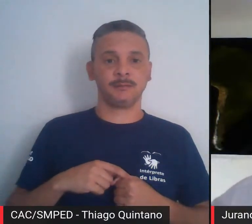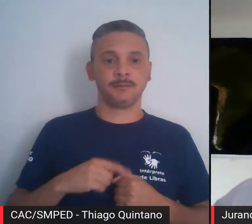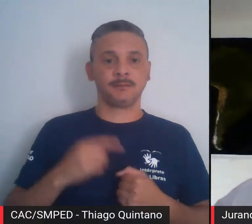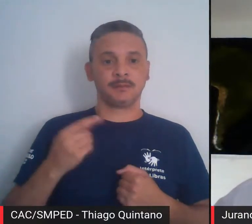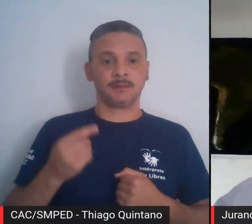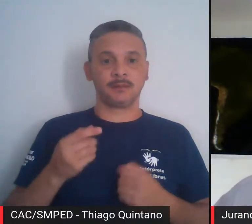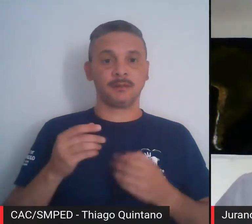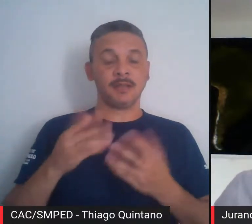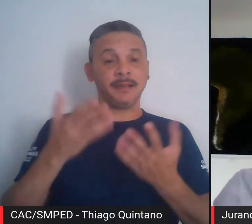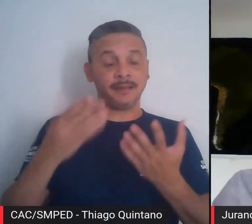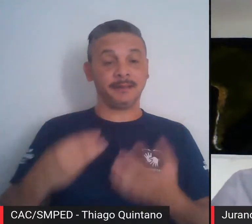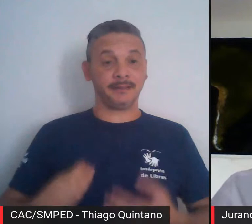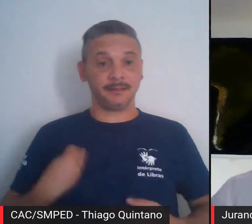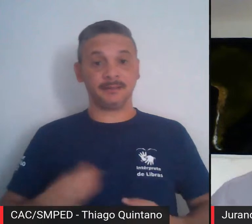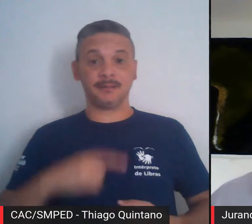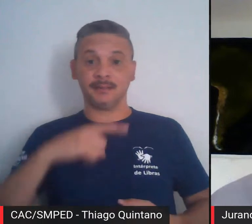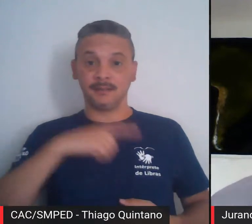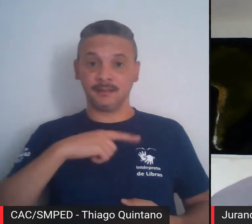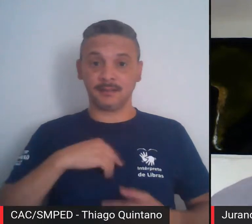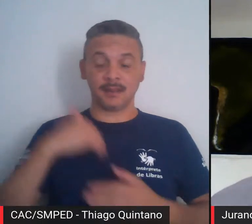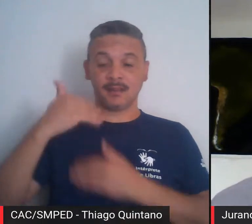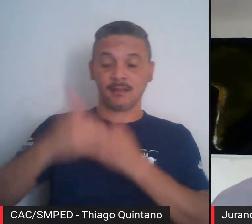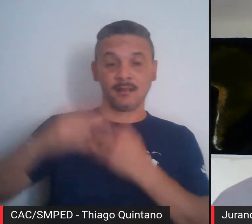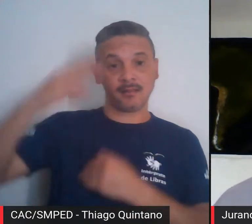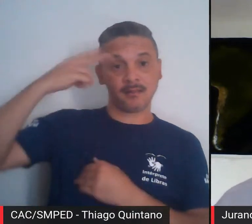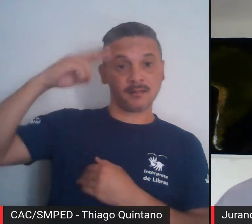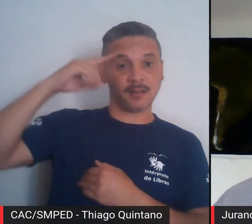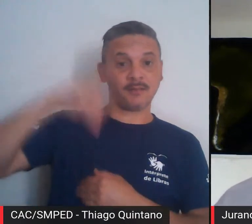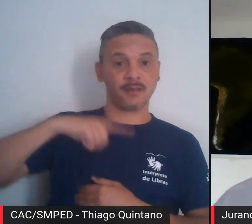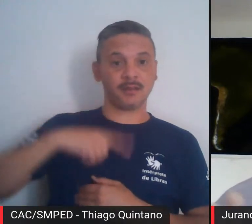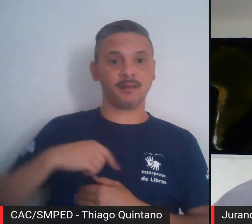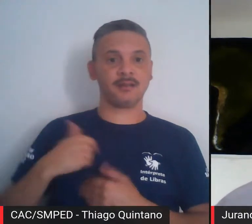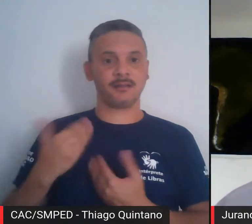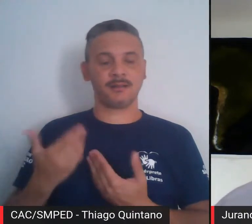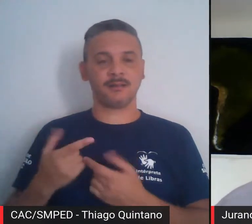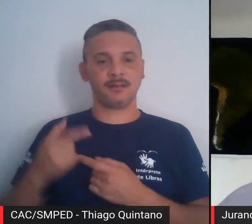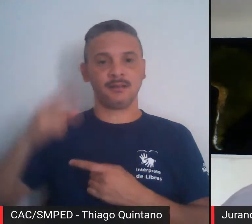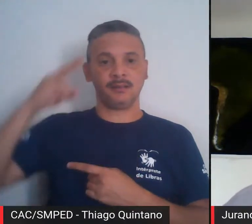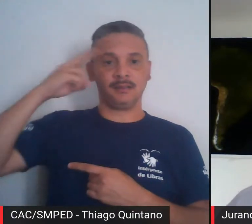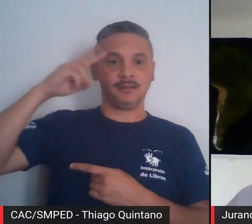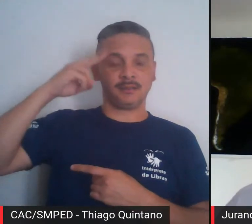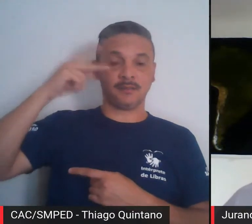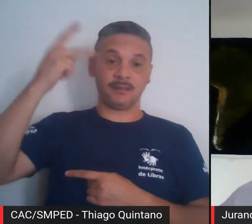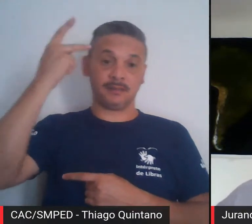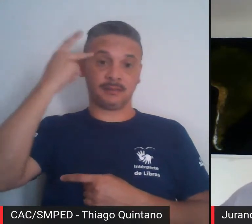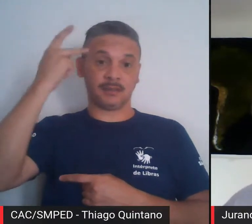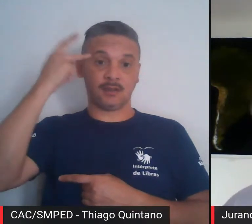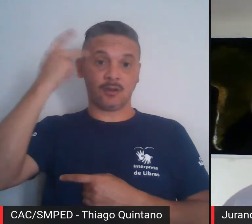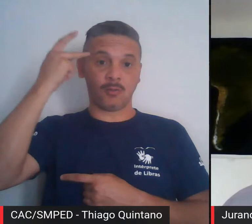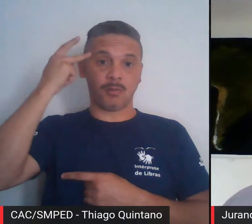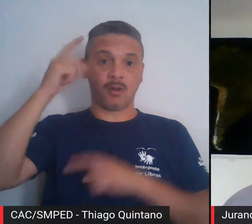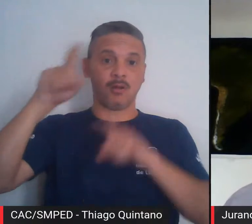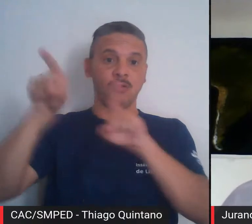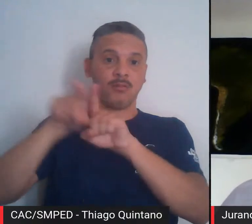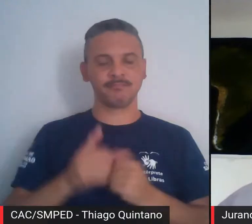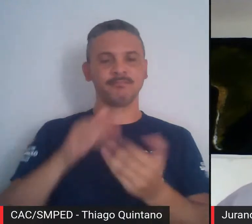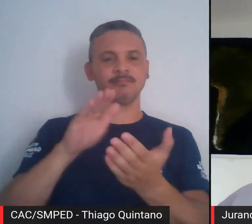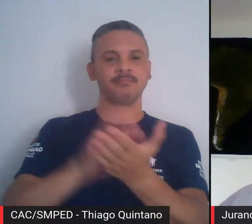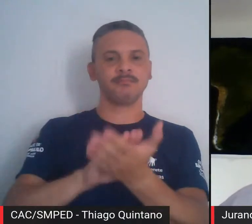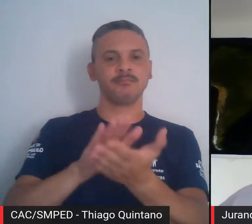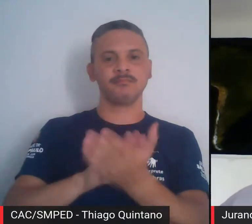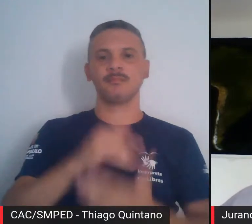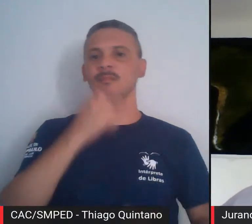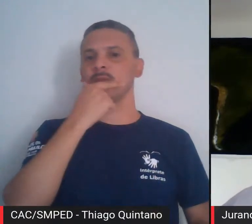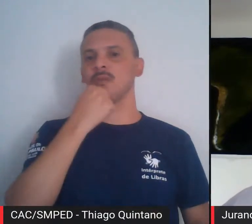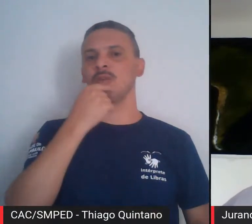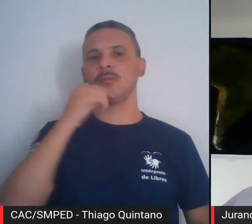presente ao longo da nossa história, da história de São Paulo, da história do Brasil. O